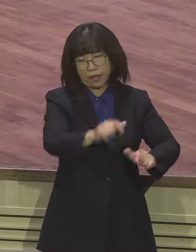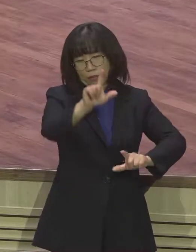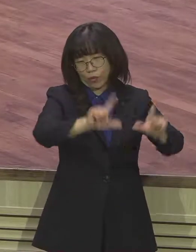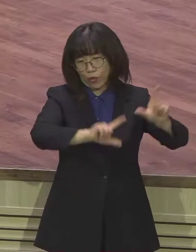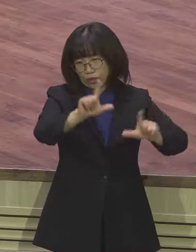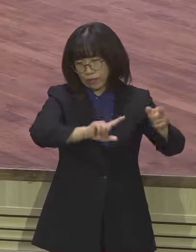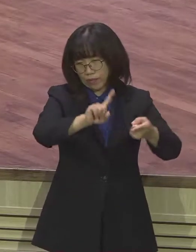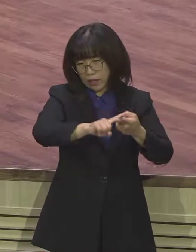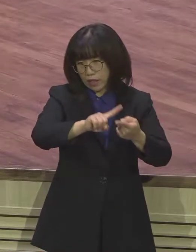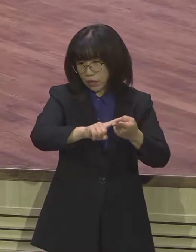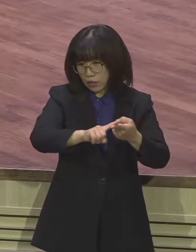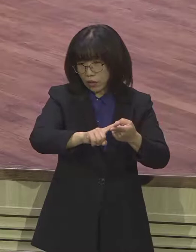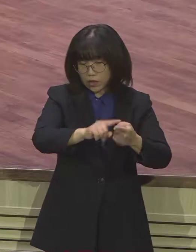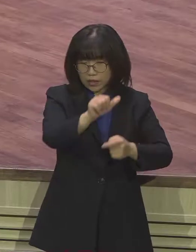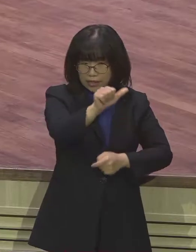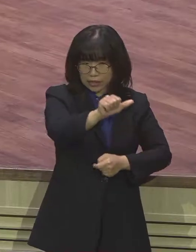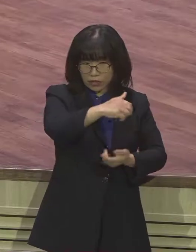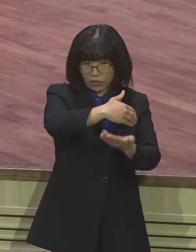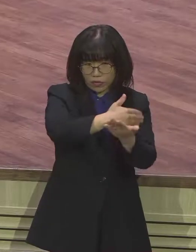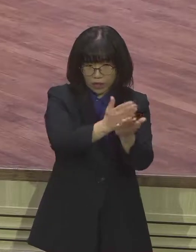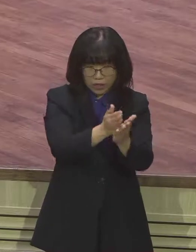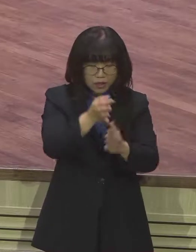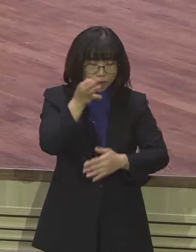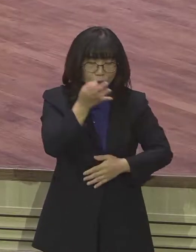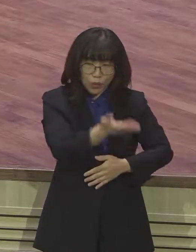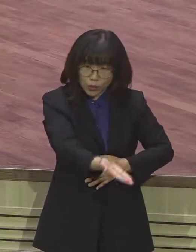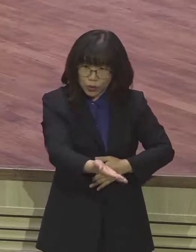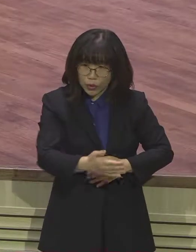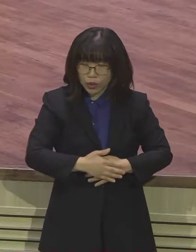이 환상을 본 아모스는 더 이상 잠잠할 수가 없었습니다.